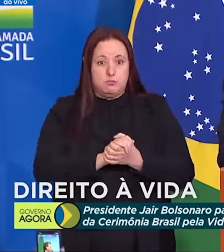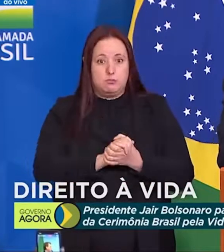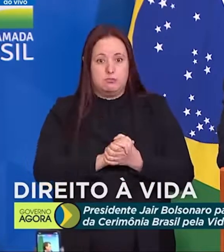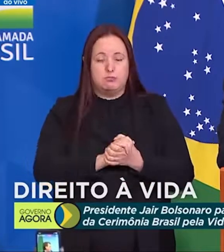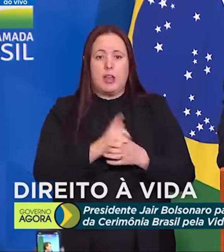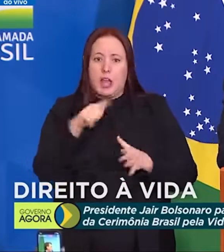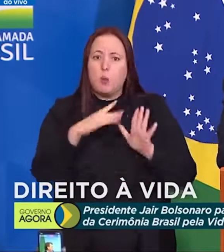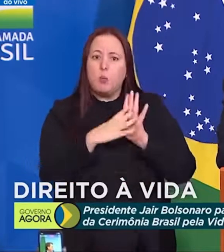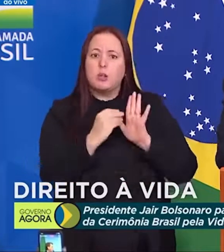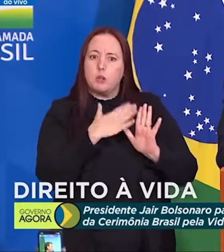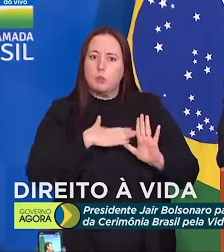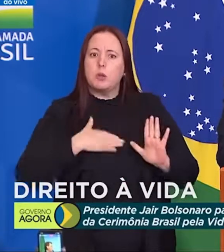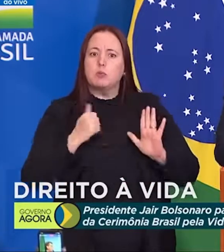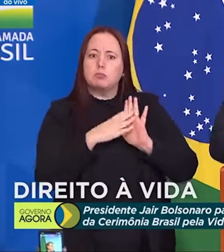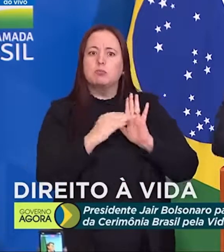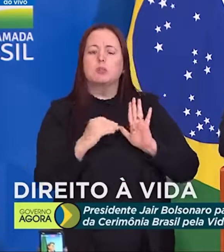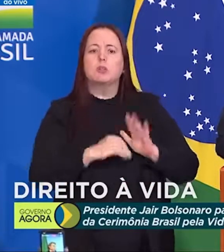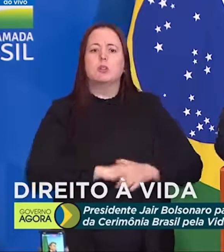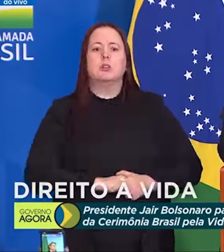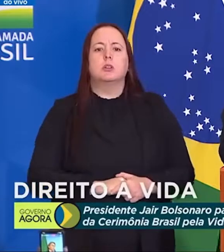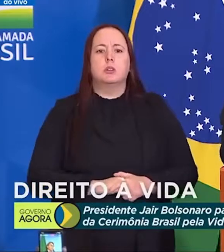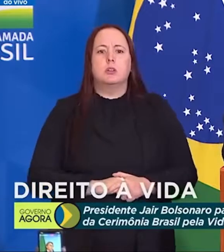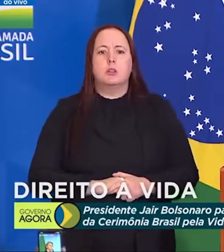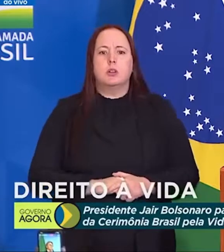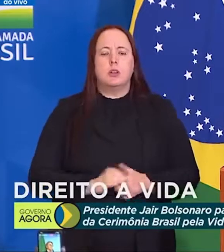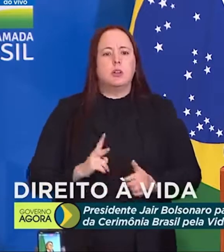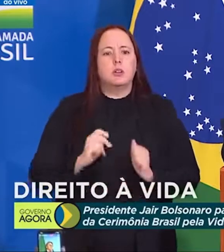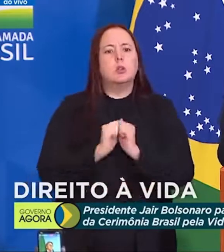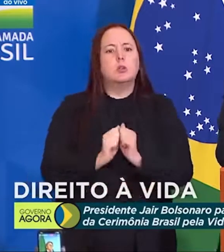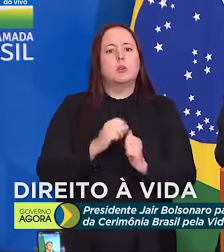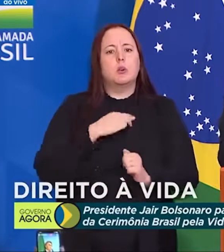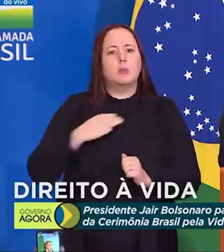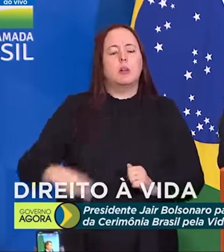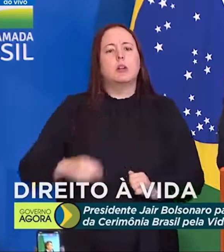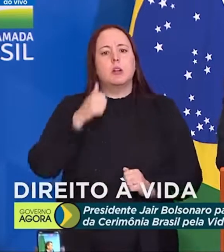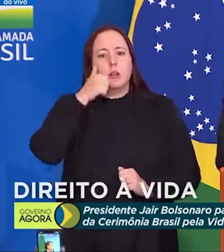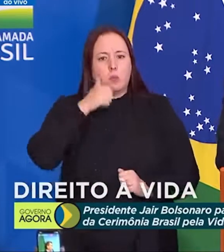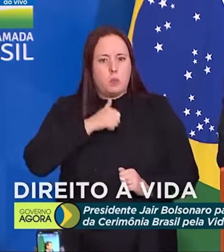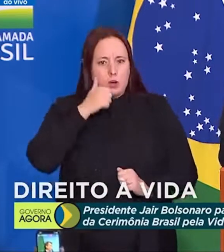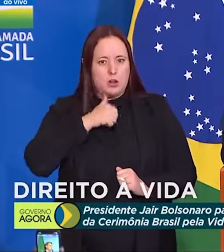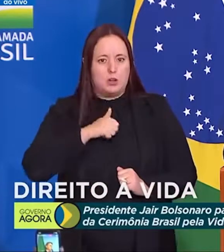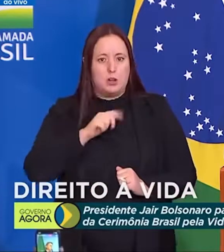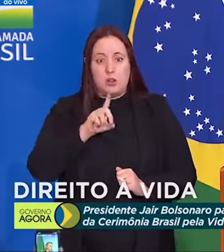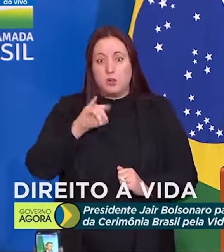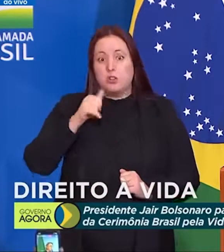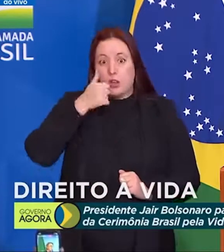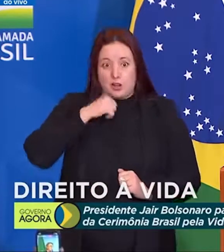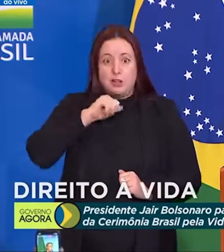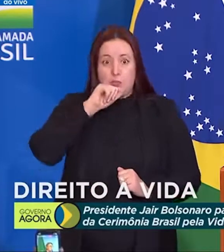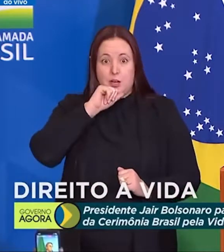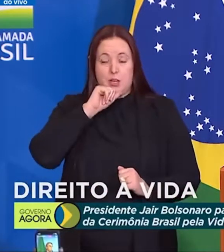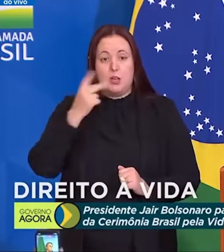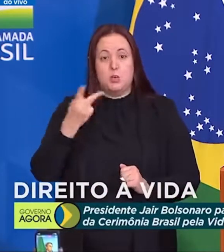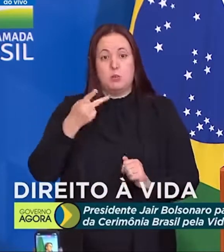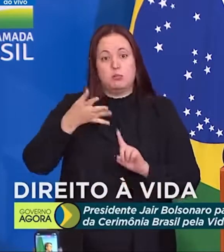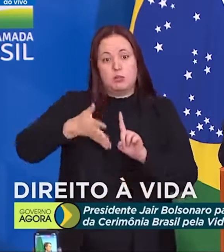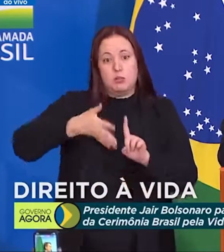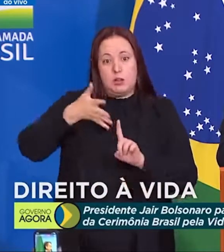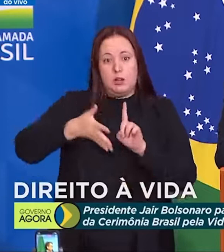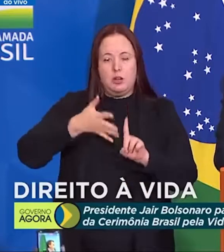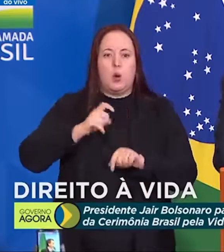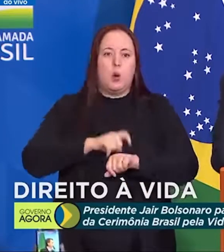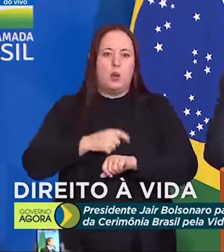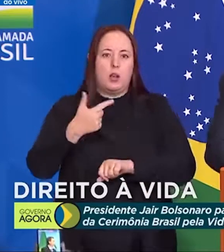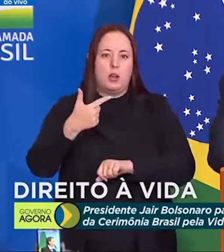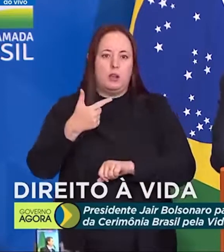dá exemplo, porque participa ao lado da ministra, da mulher, no dia das mães, no horário